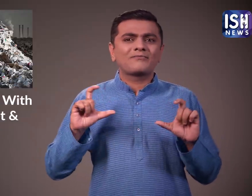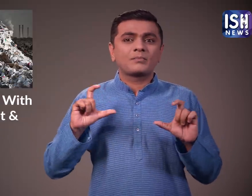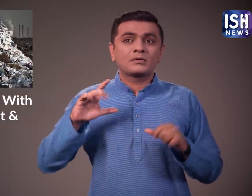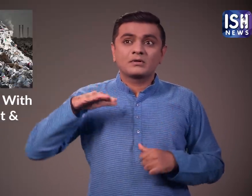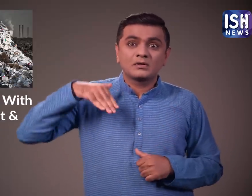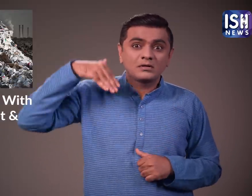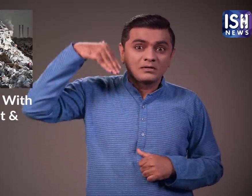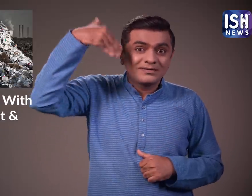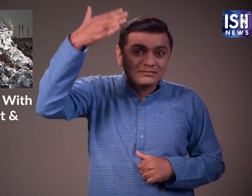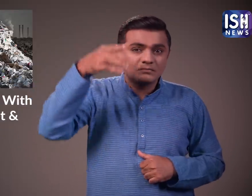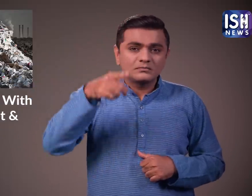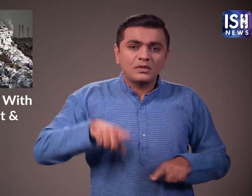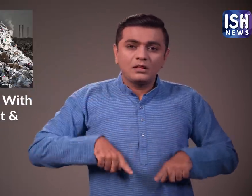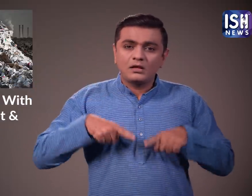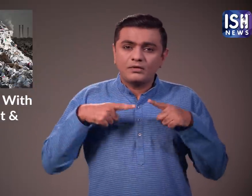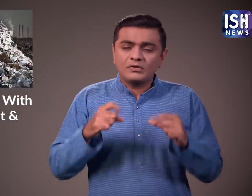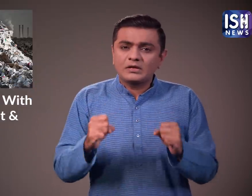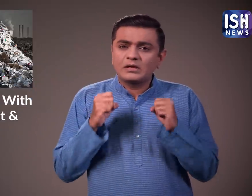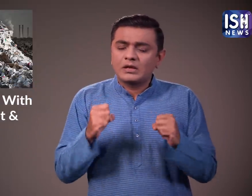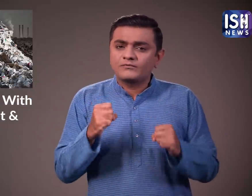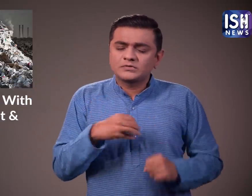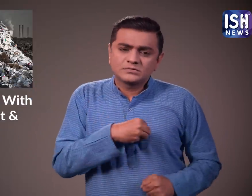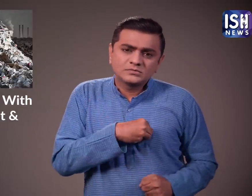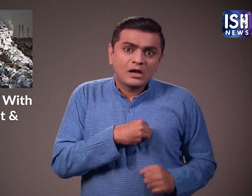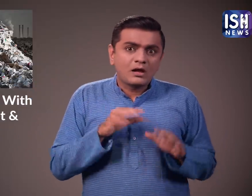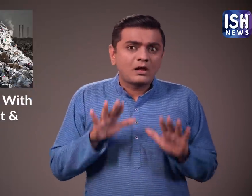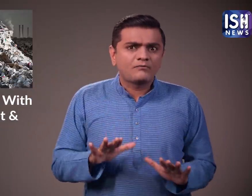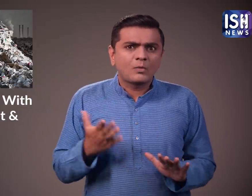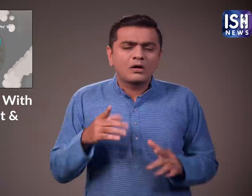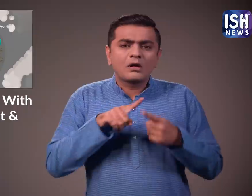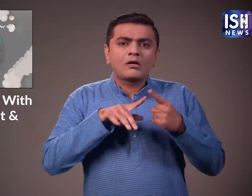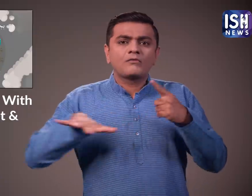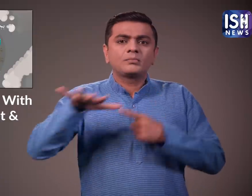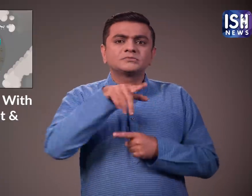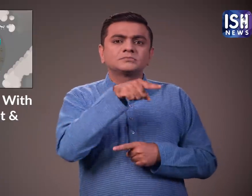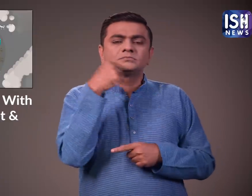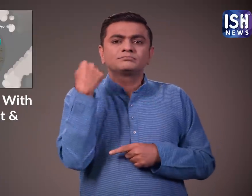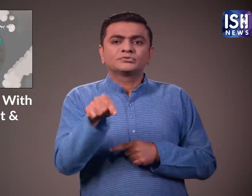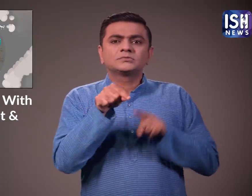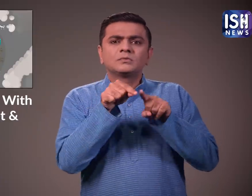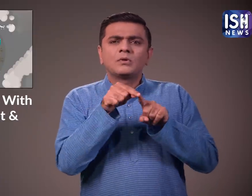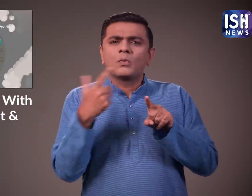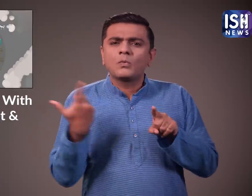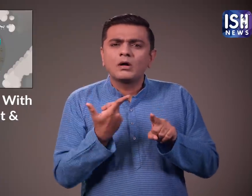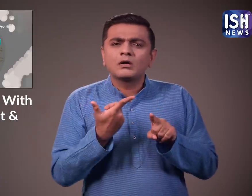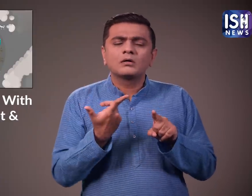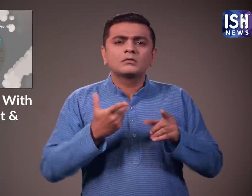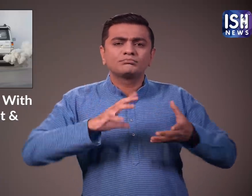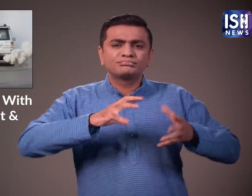हाला कि भविश्य में जीवन कठिन और कष्टों से बरा होने वाला है ऐसा इसलिए है क्योंकि तक्निकी प्रगति के कारण पर्यावरन में